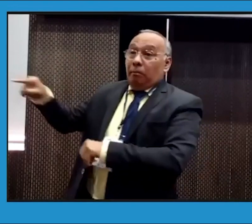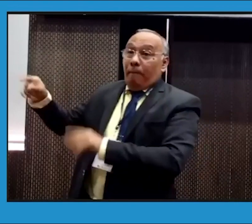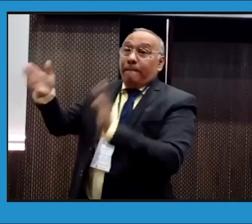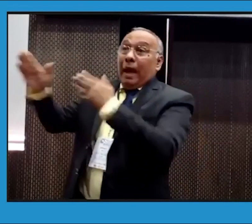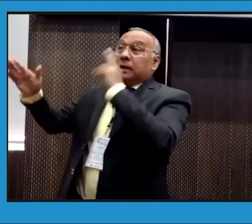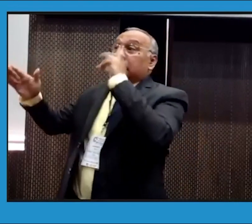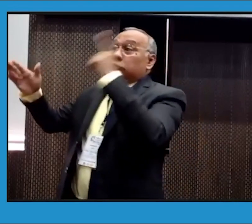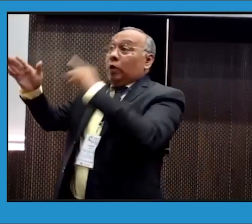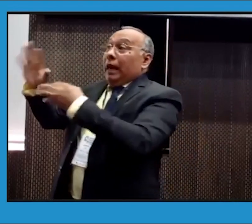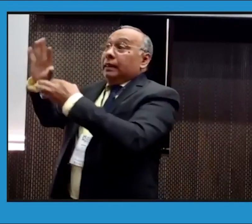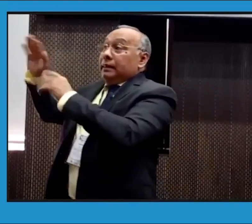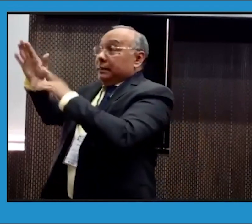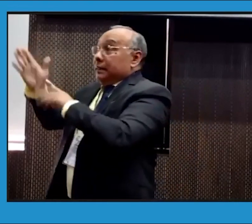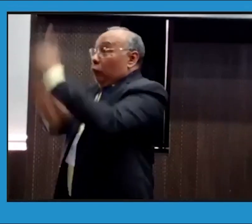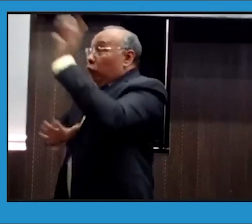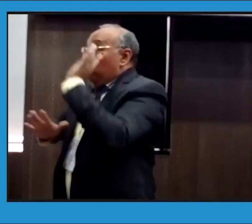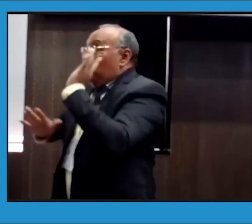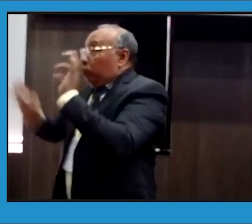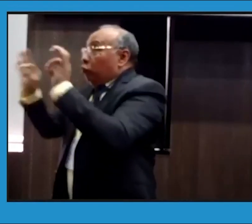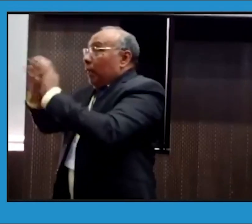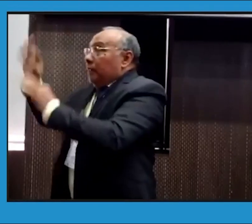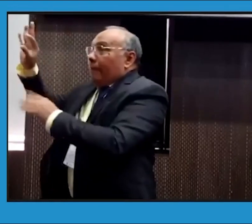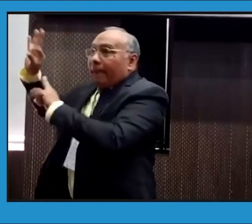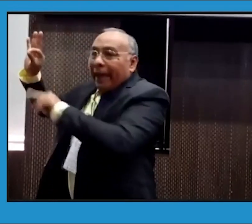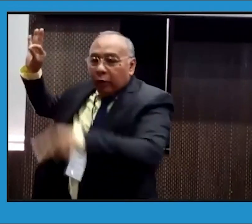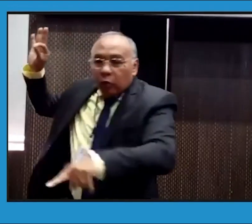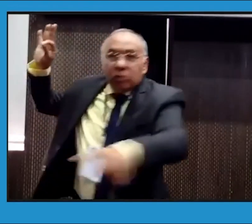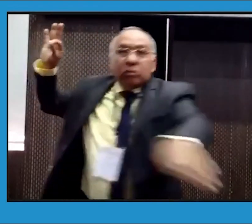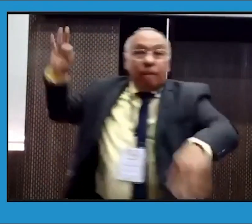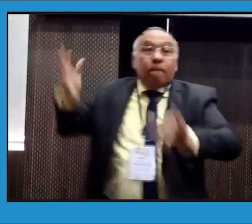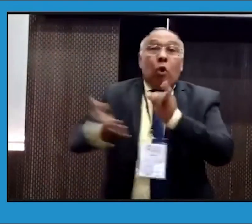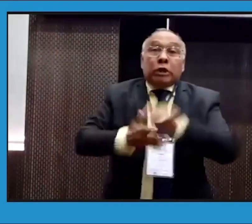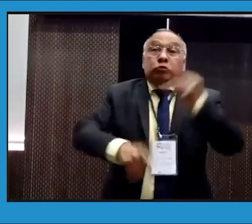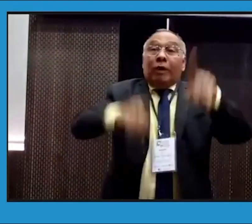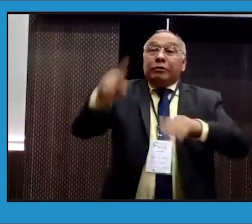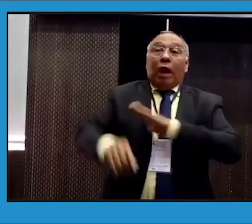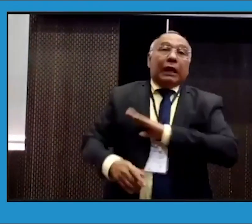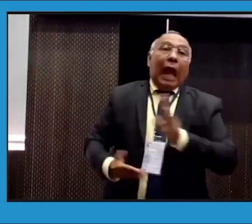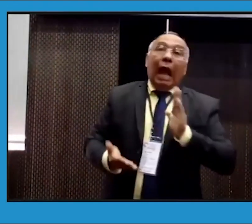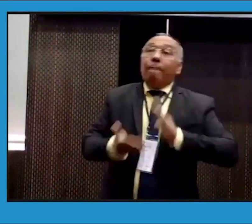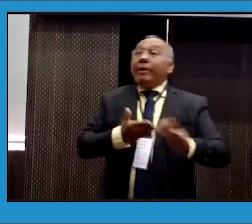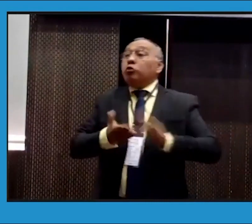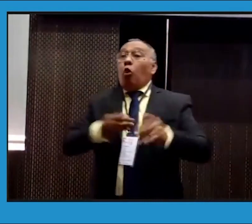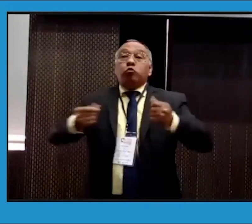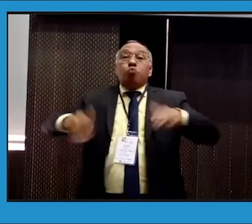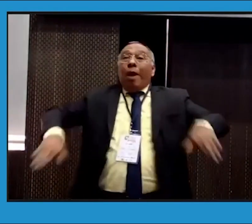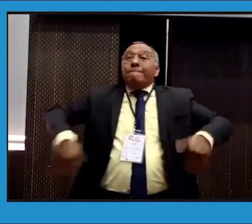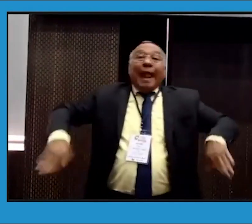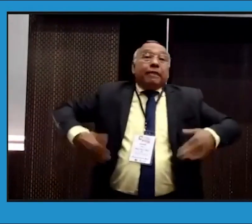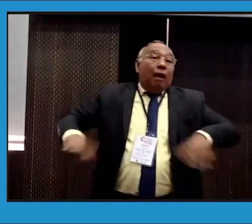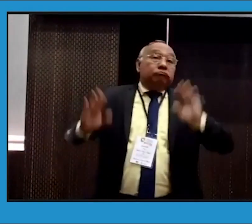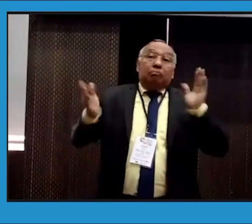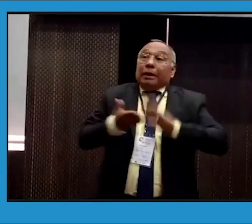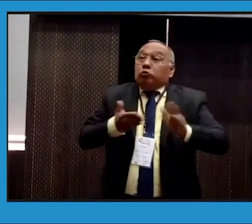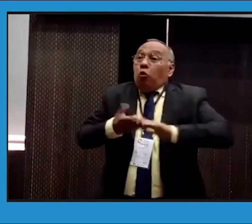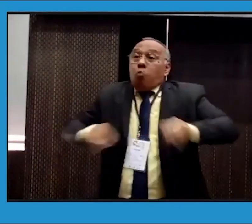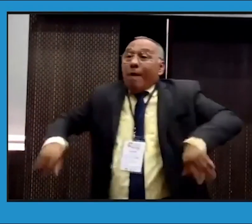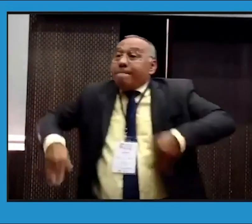importancia, claro que sí, el Plan Nacional de Desarrollo, claro, es importante, pero también los territorios, porque nos van a decir en los